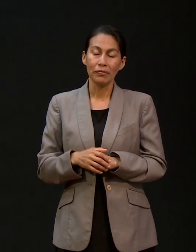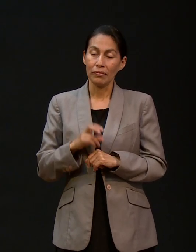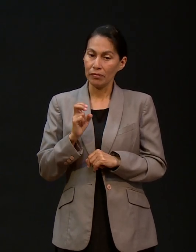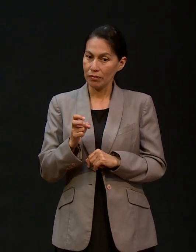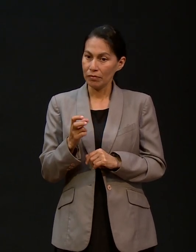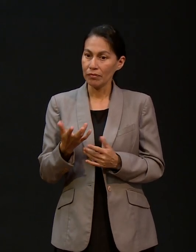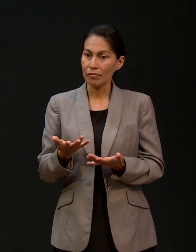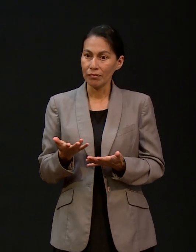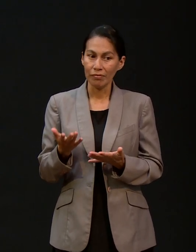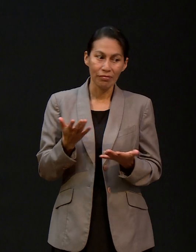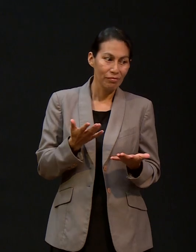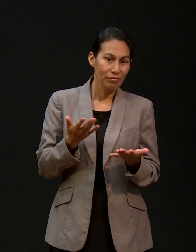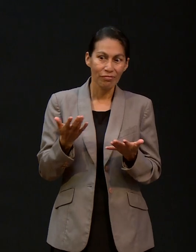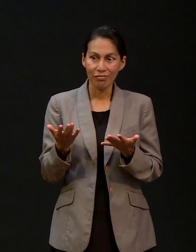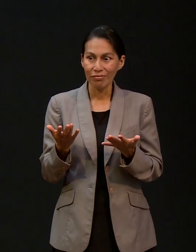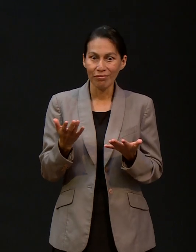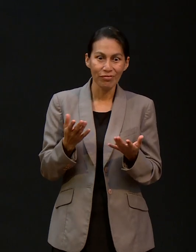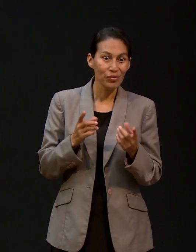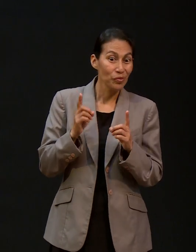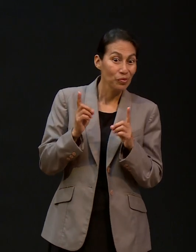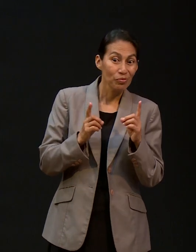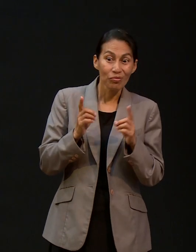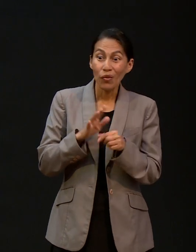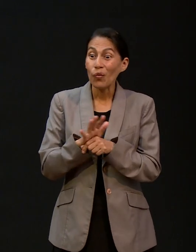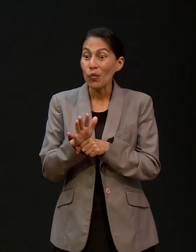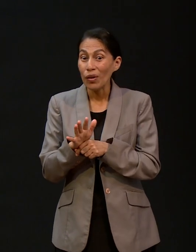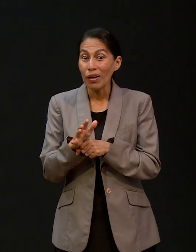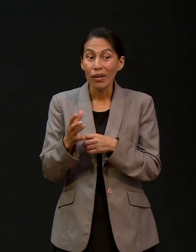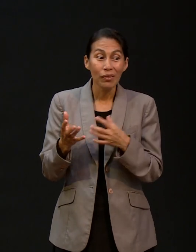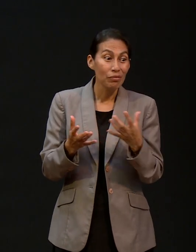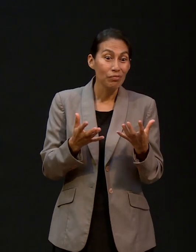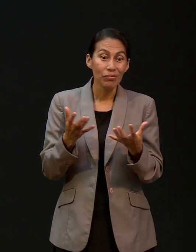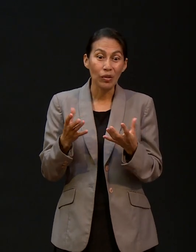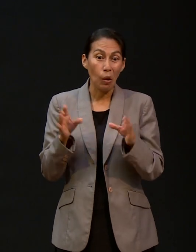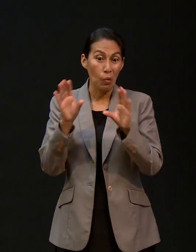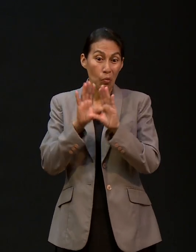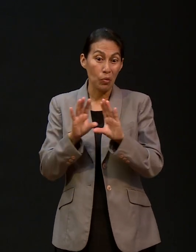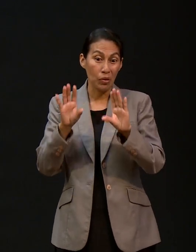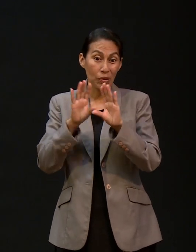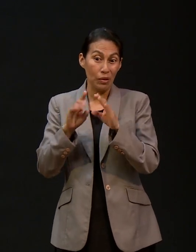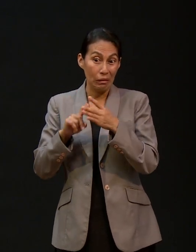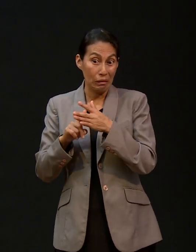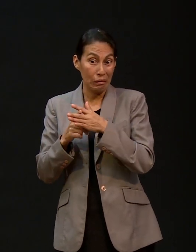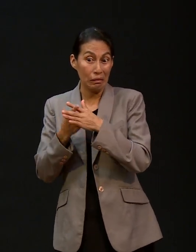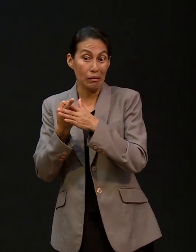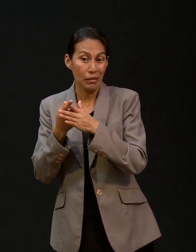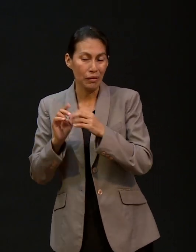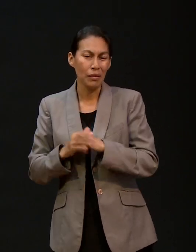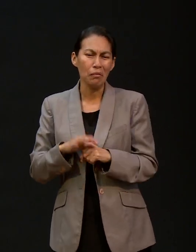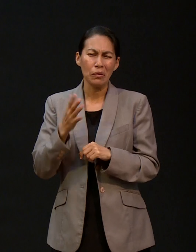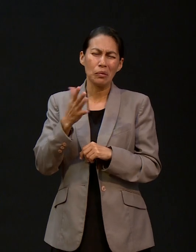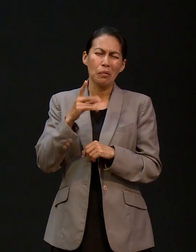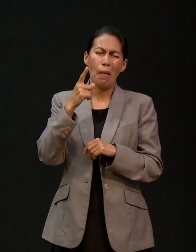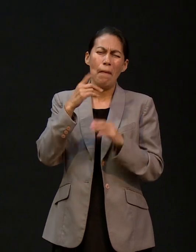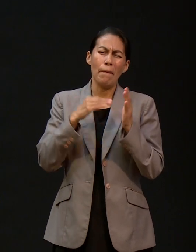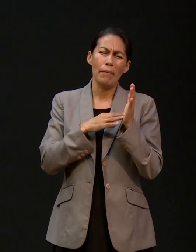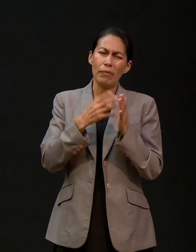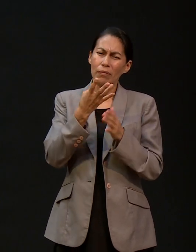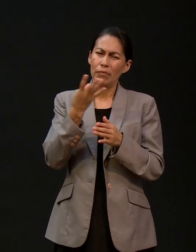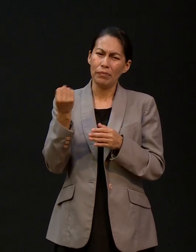gusto con las matemáticas. Así es que, pues estaba que si, en ese entonces estaba el boom de la computación, estamos por allá del año del